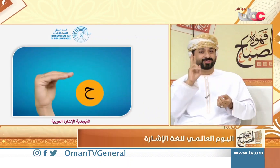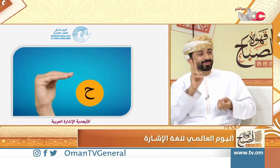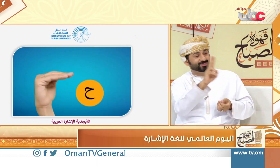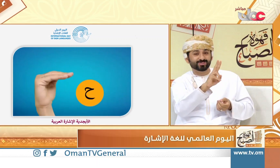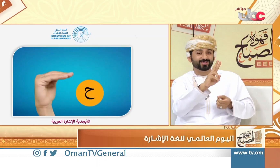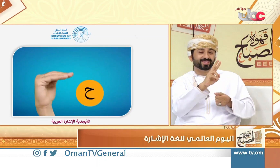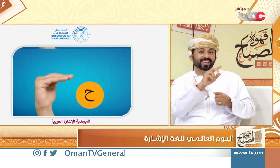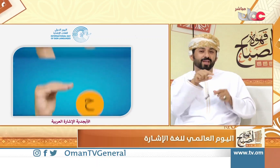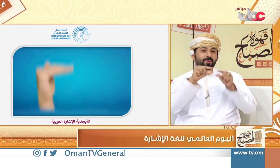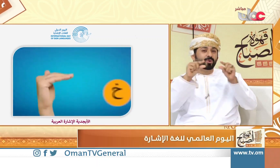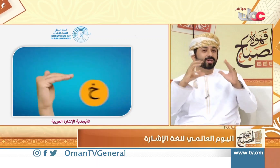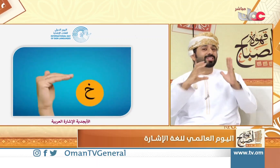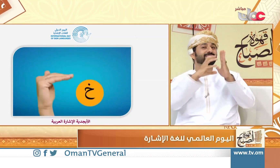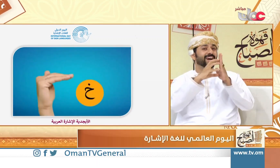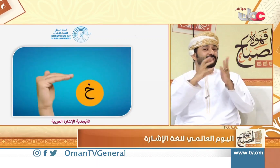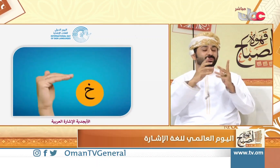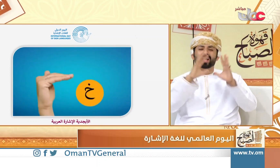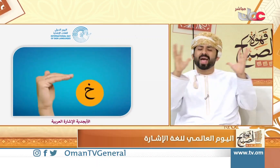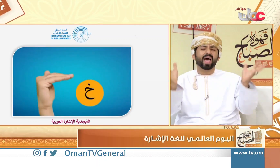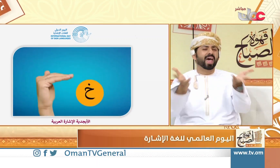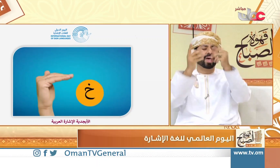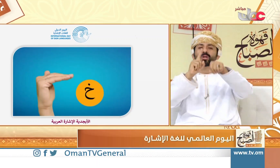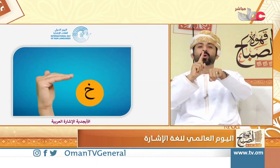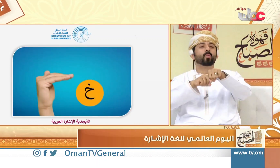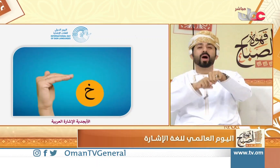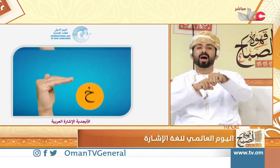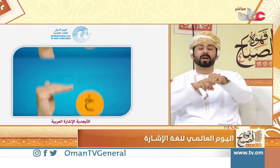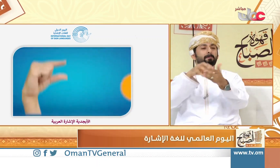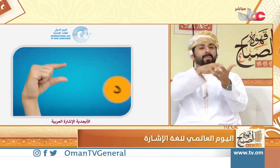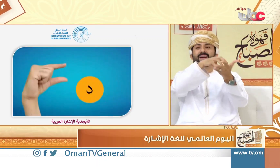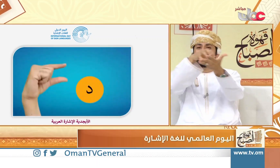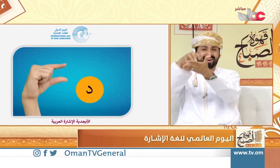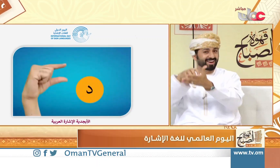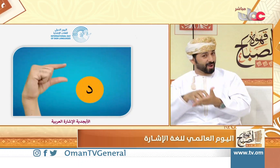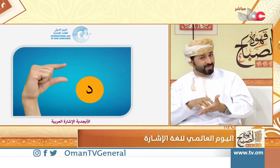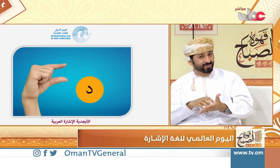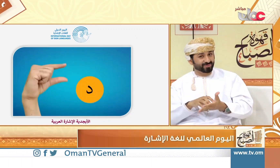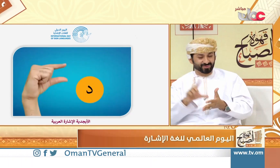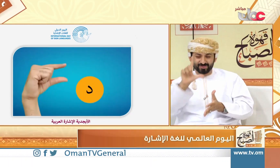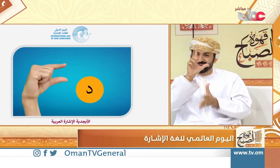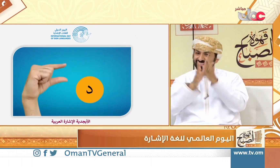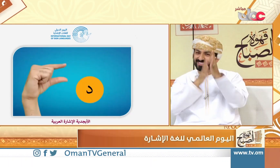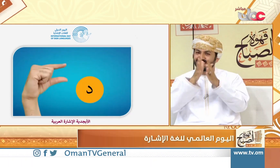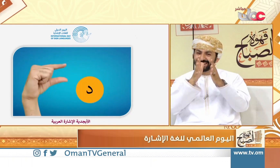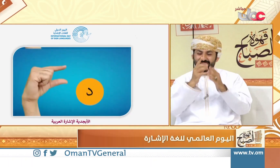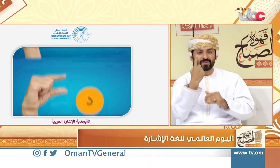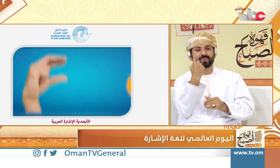شاهدتوا أستاذا شيماء هي موضوع الشعار أنه في أي مكان في أي زمان التواصل